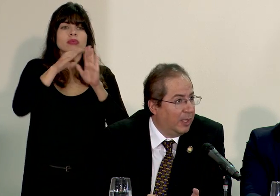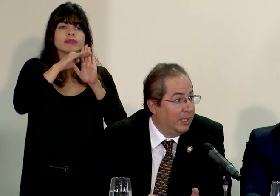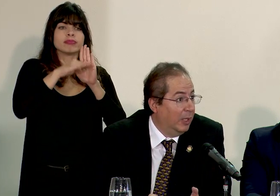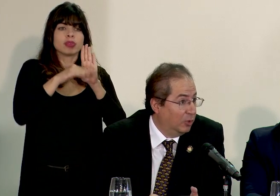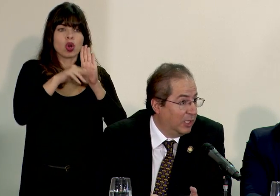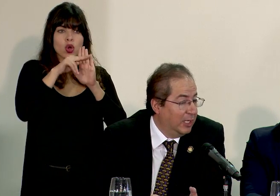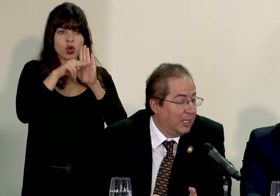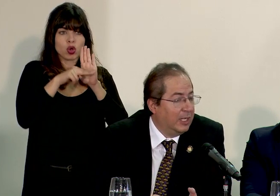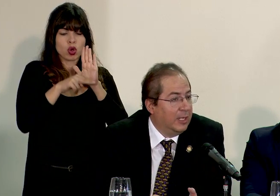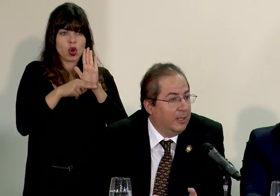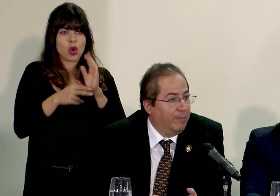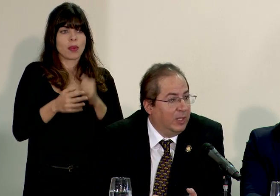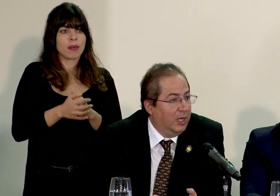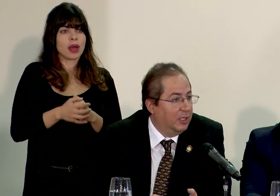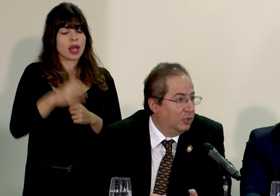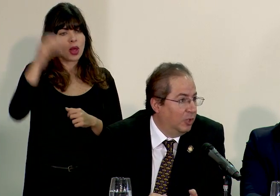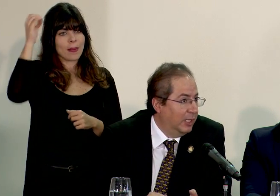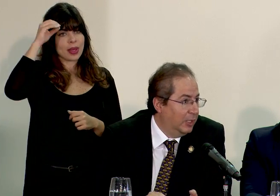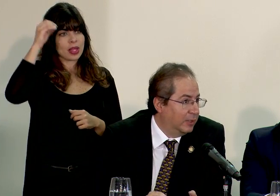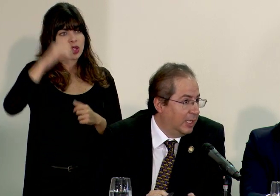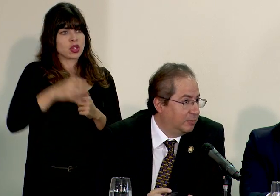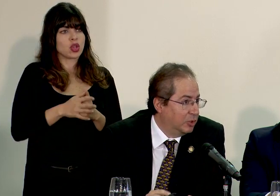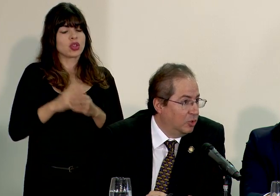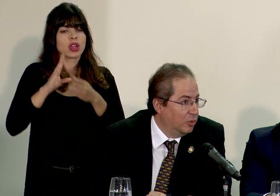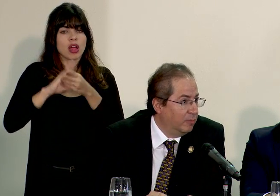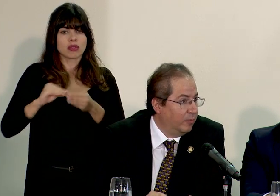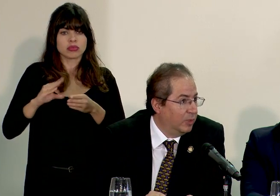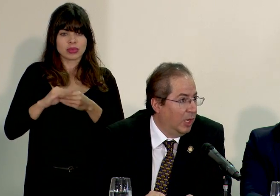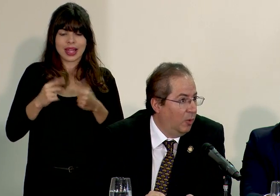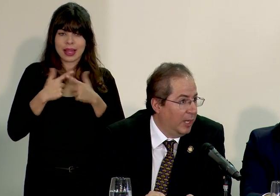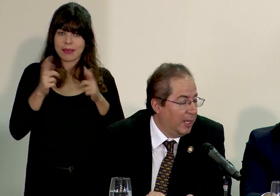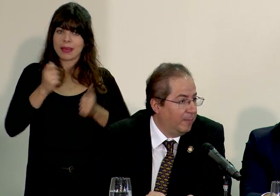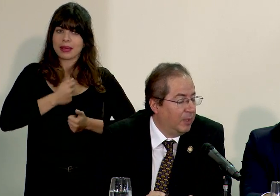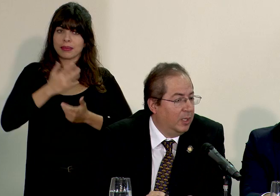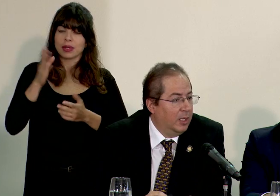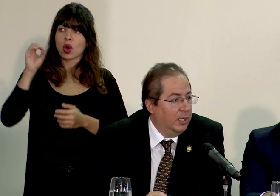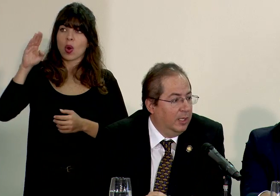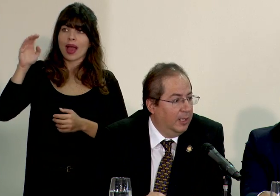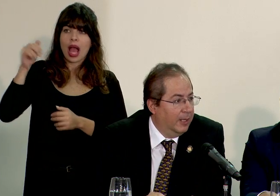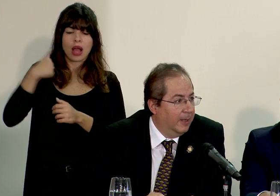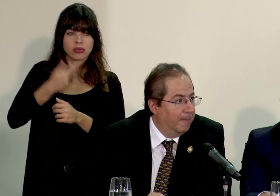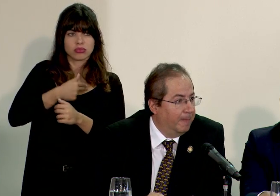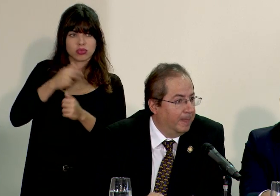normativa y la doctrina de la Relatoría de Libertad de Expresión de la OEA